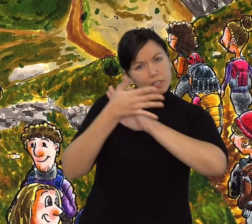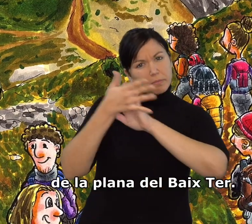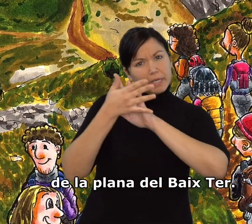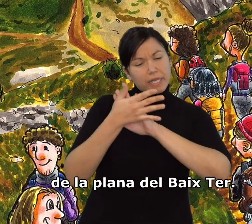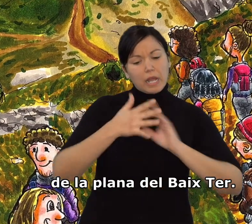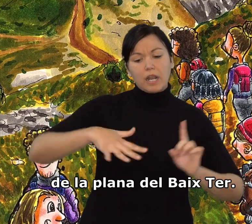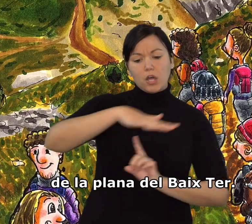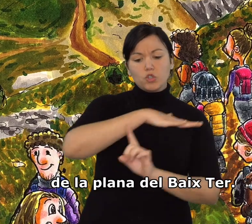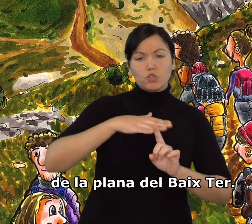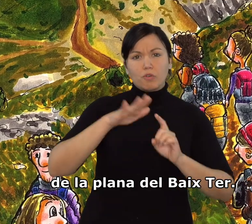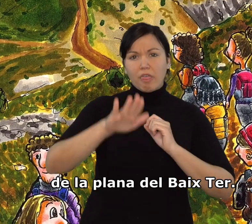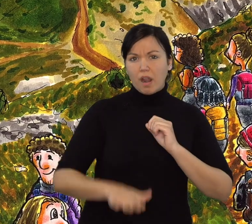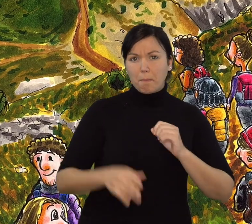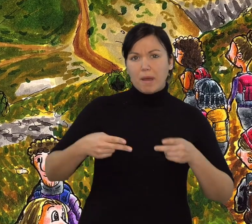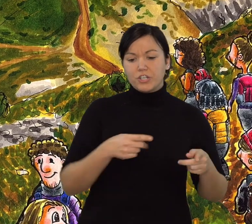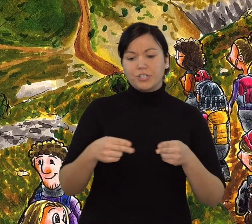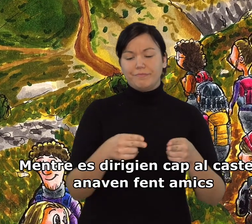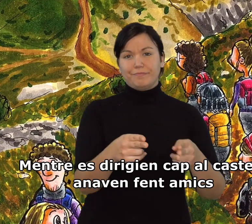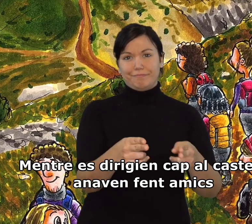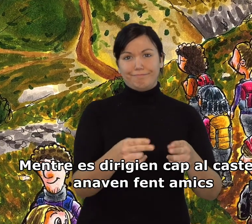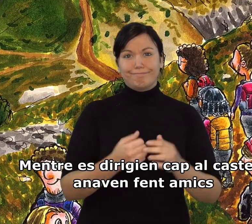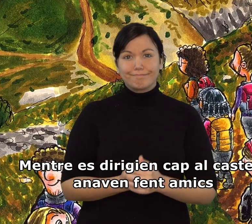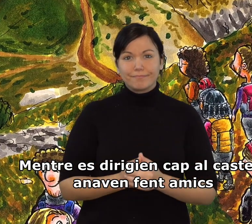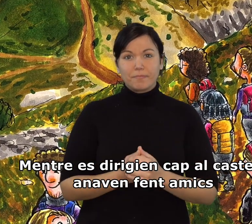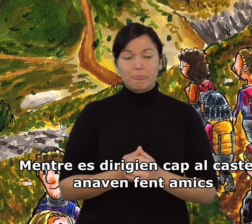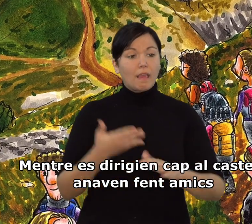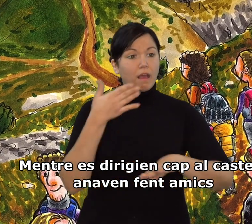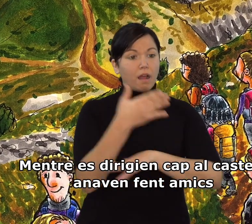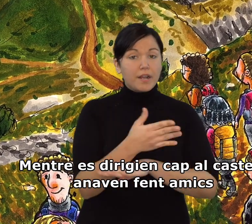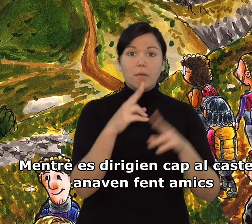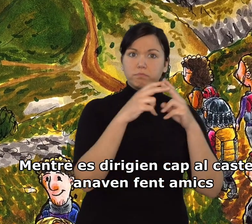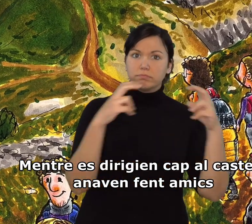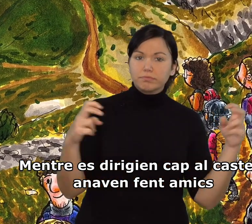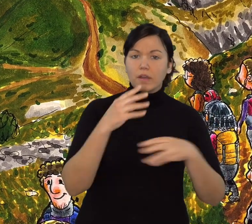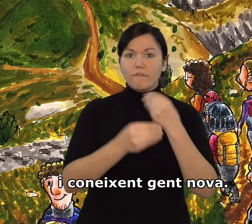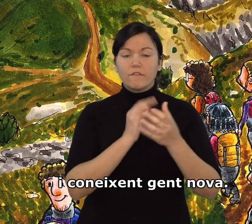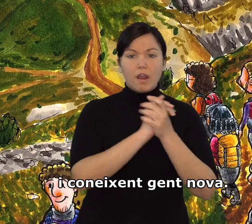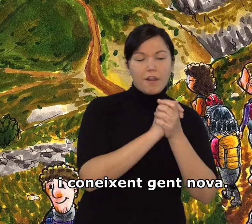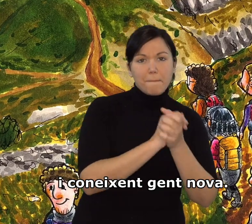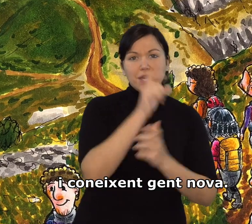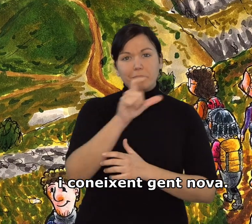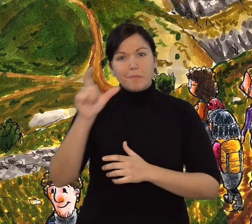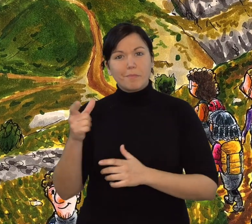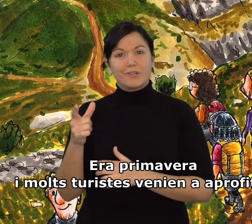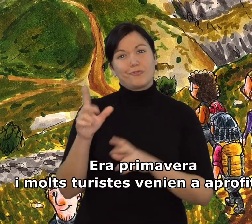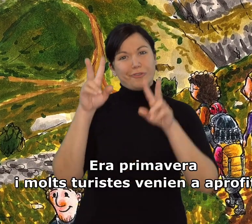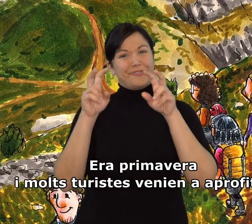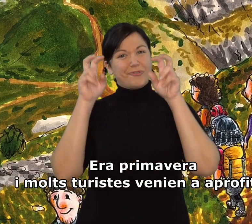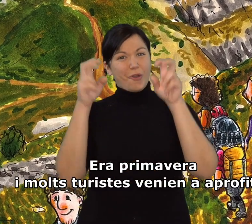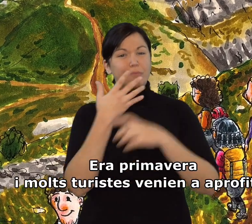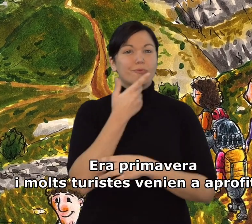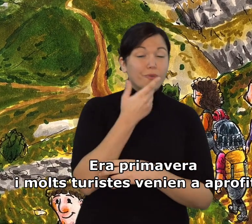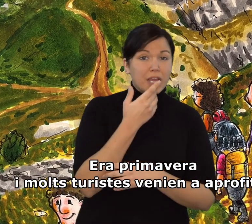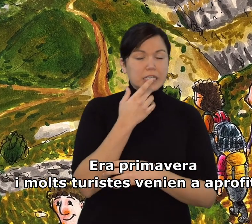paisatge de la plana del Baix Ter. Mentre es dirigien cap al castell, anaven fent amics i coneixent gent nova. Era